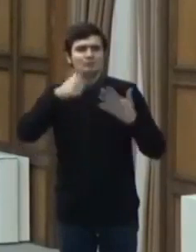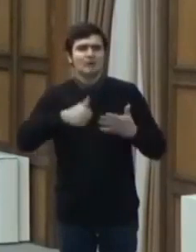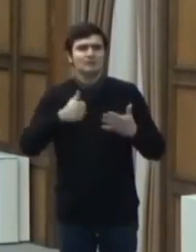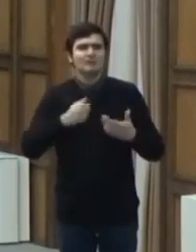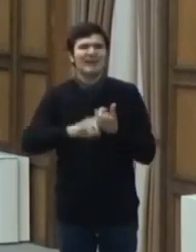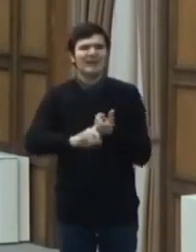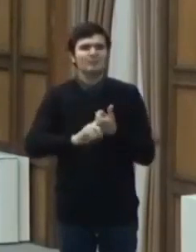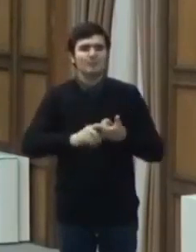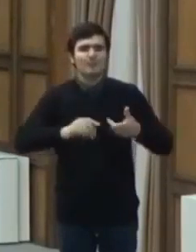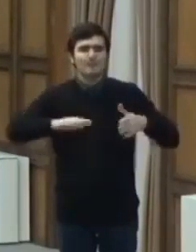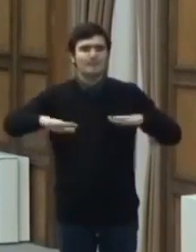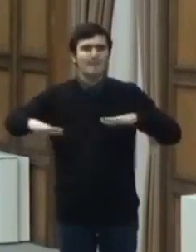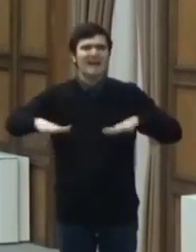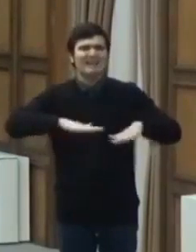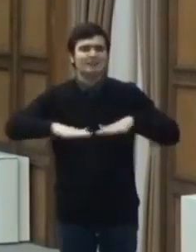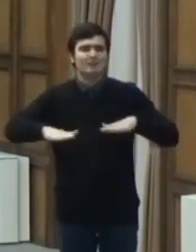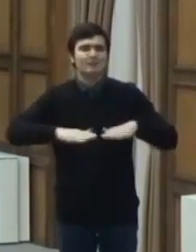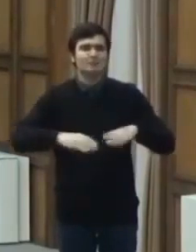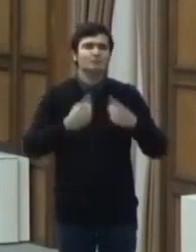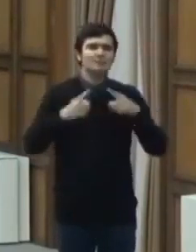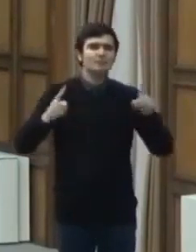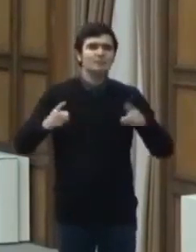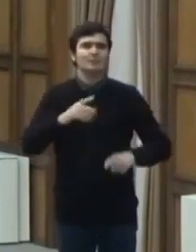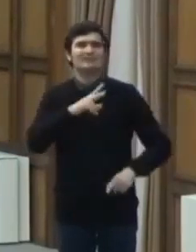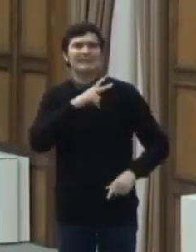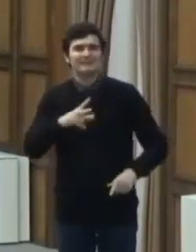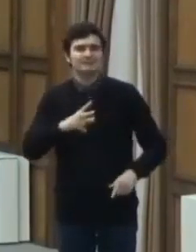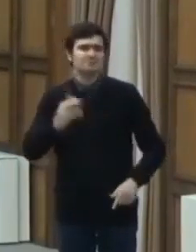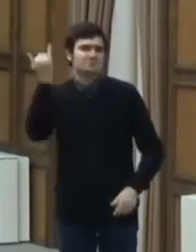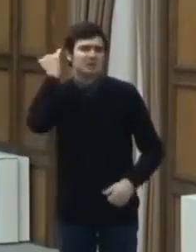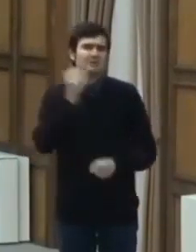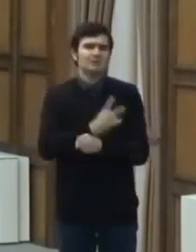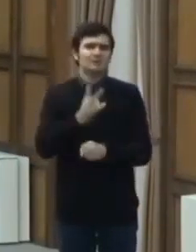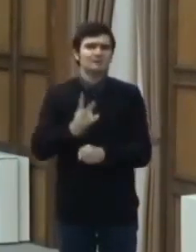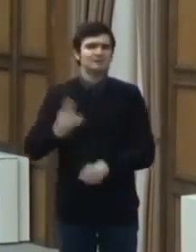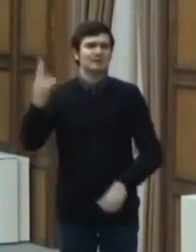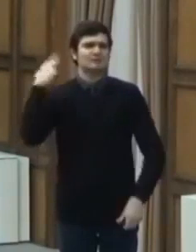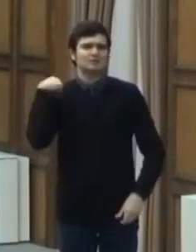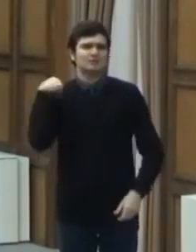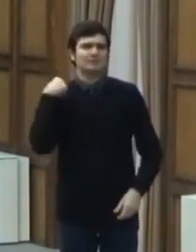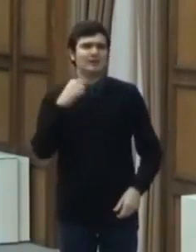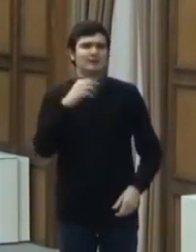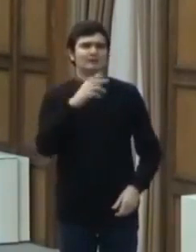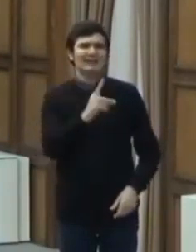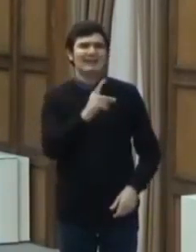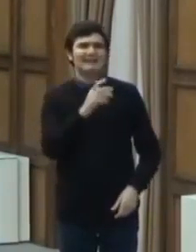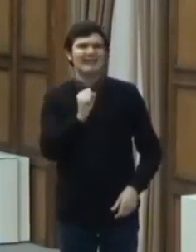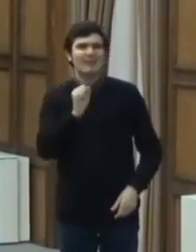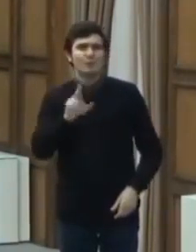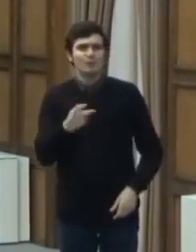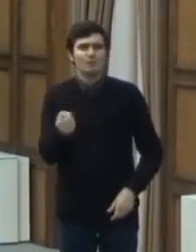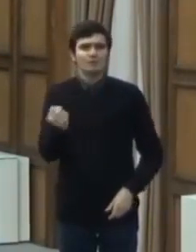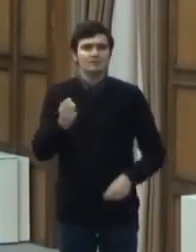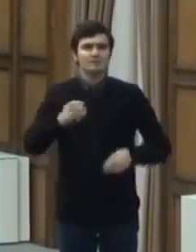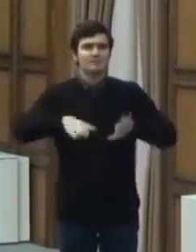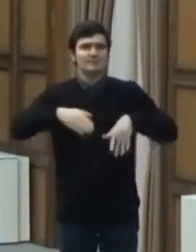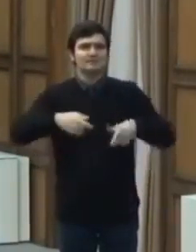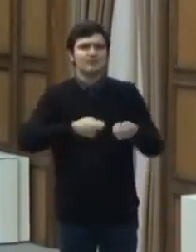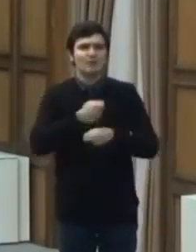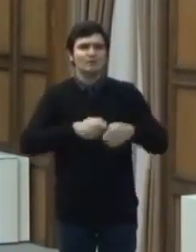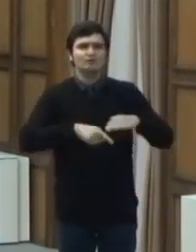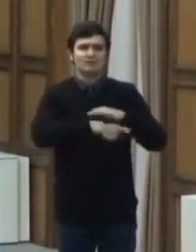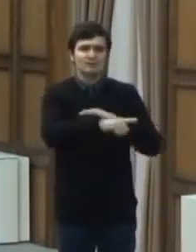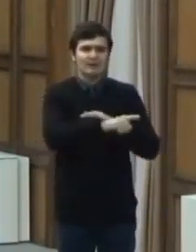managementul tipurilor de risc, Secretarul de Stat, șef al Departamentului pentru Situații de Urgență din cadrul Ministerului Afacerilor